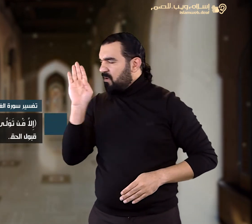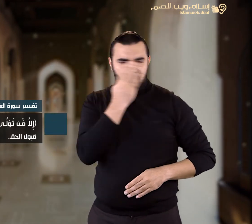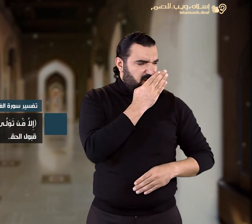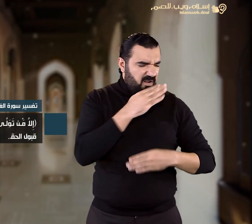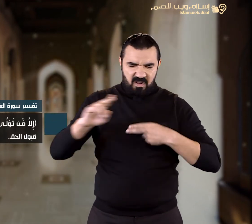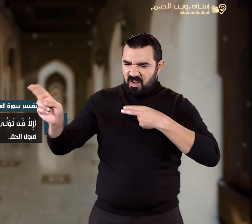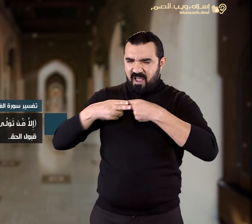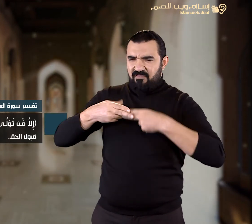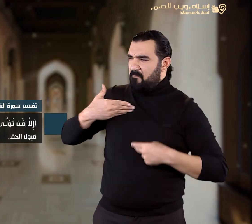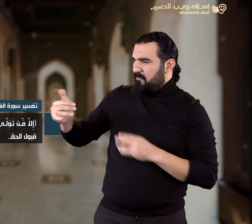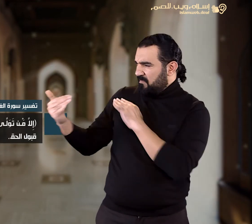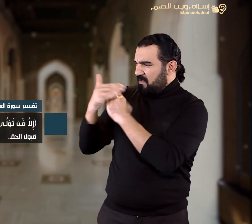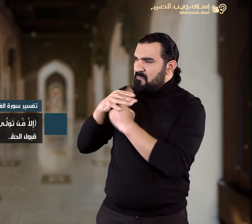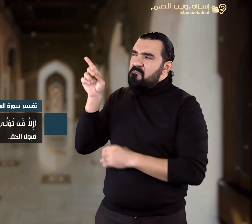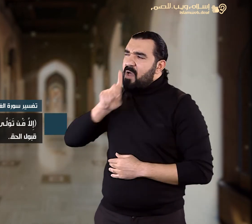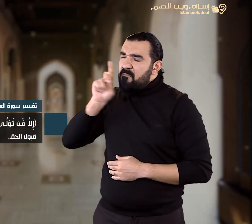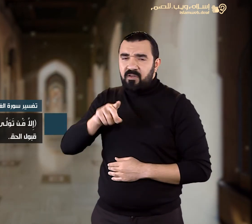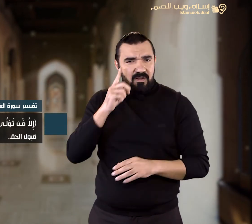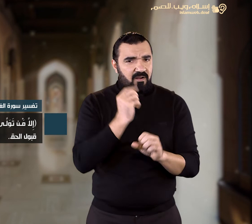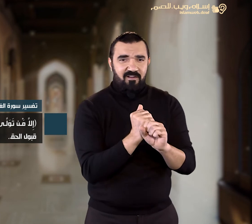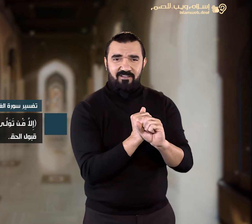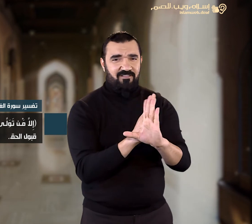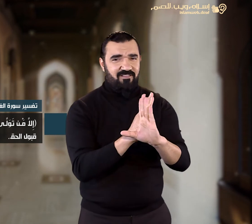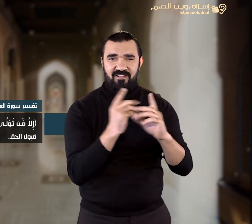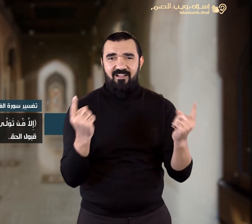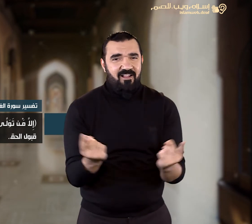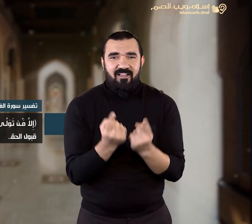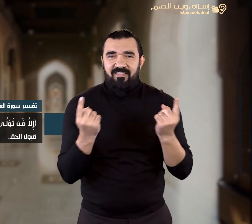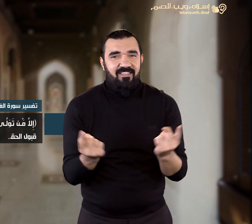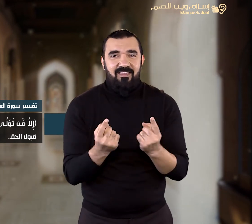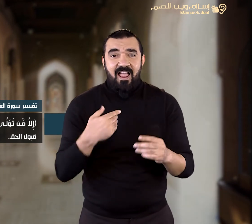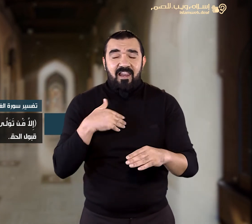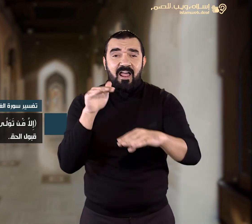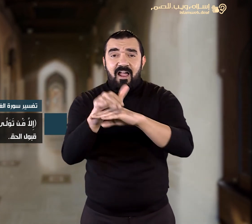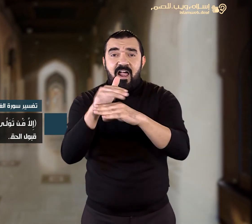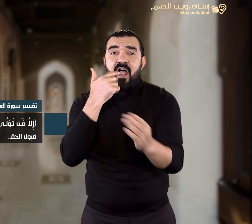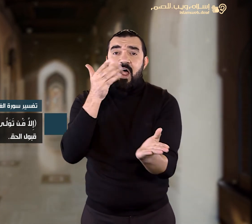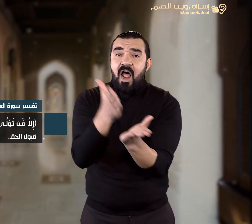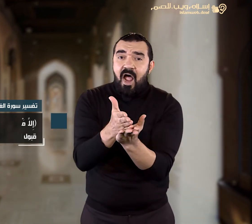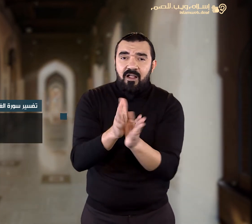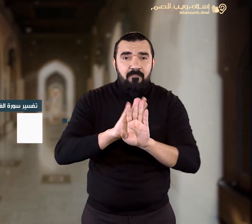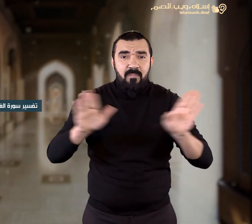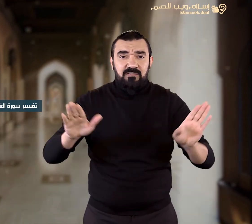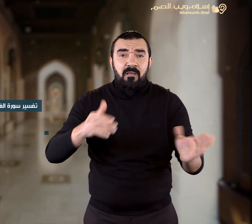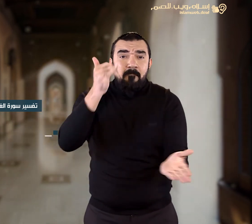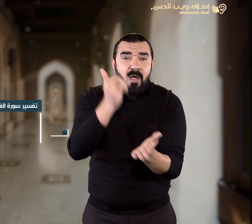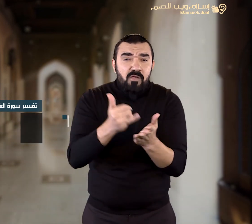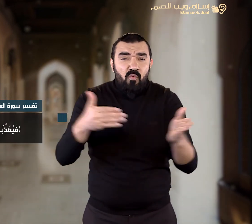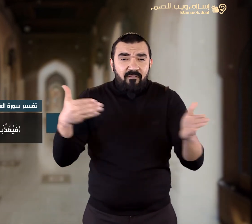أي من أعرض منهم عن الطاعة ورفض قبول الحق فيعذبه